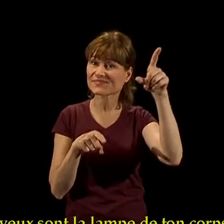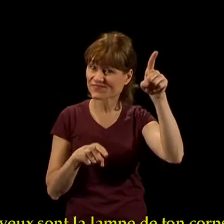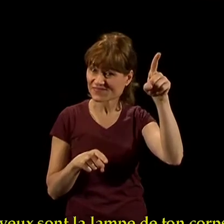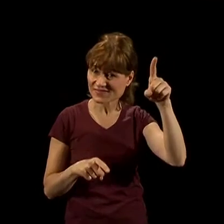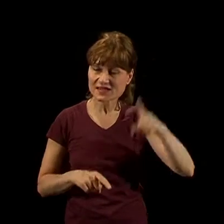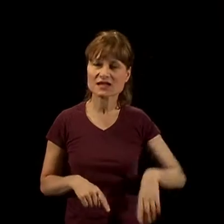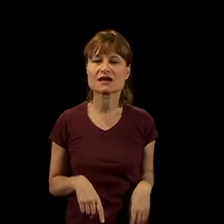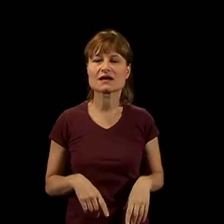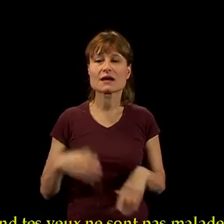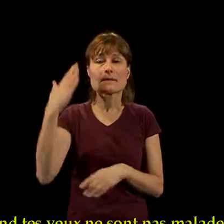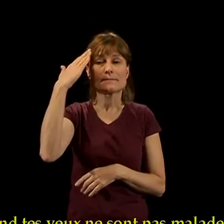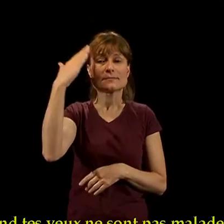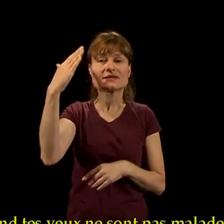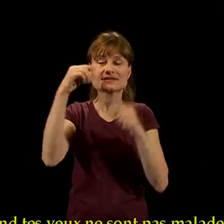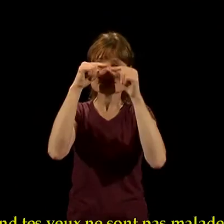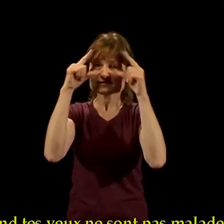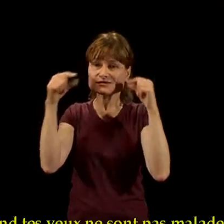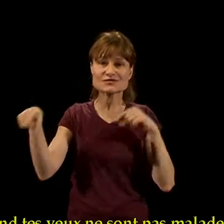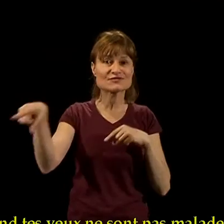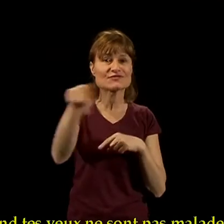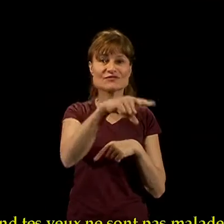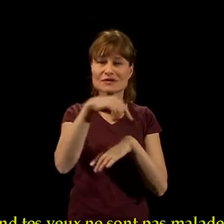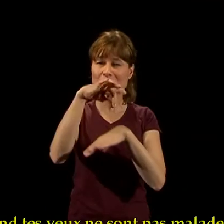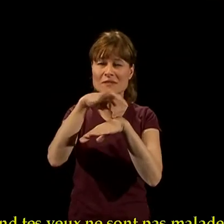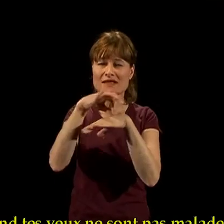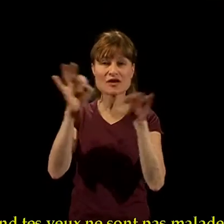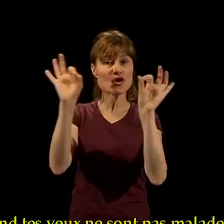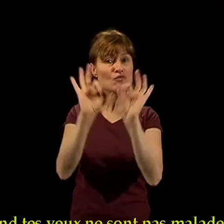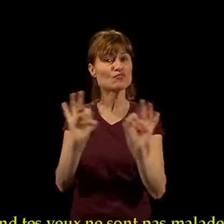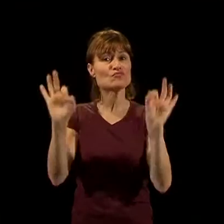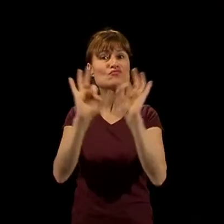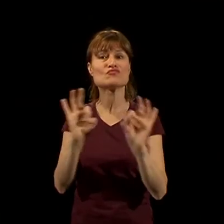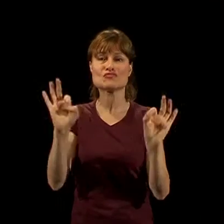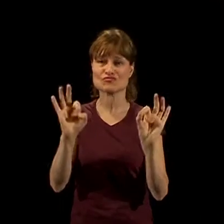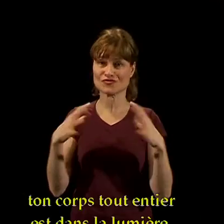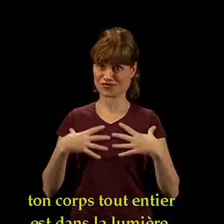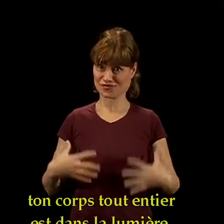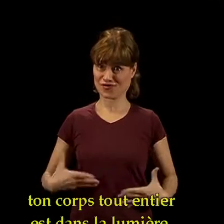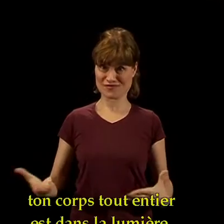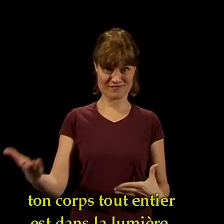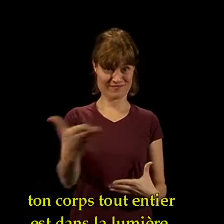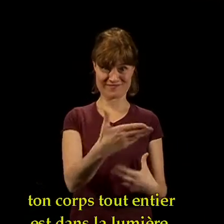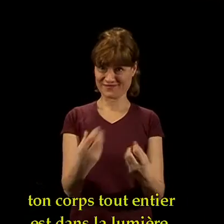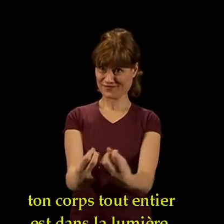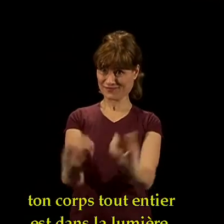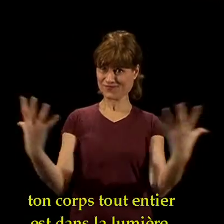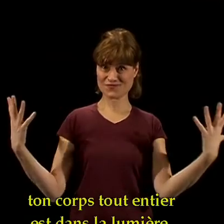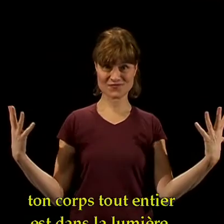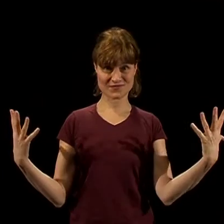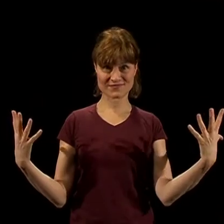« Quand tes yeux ne sont pas malades, ton corps tout entier est dans la lumière. Mais quand